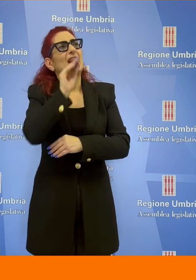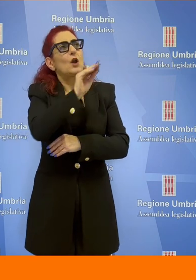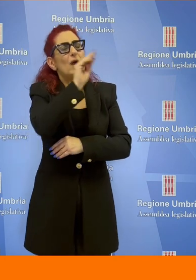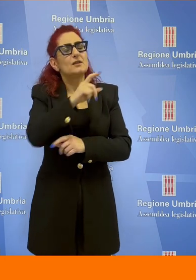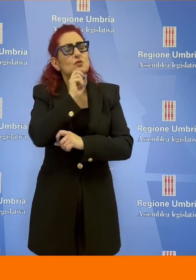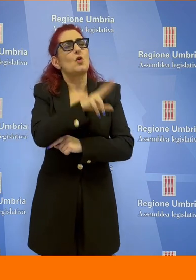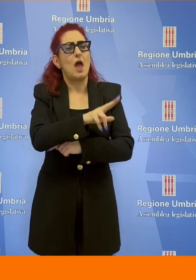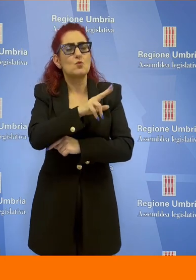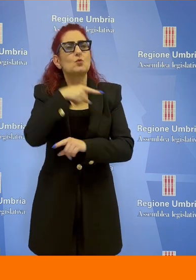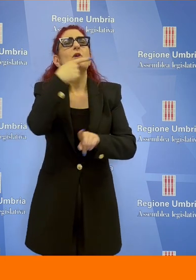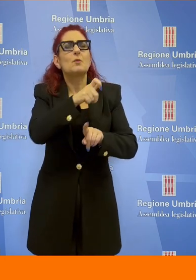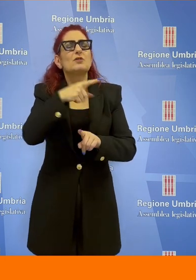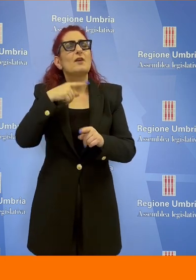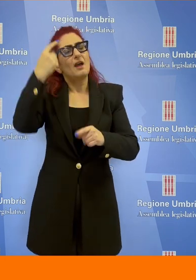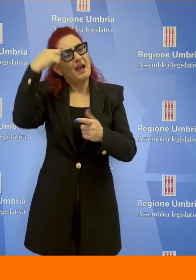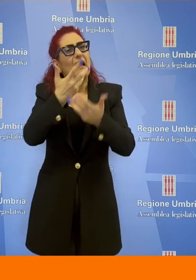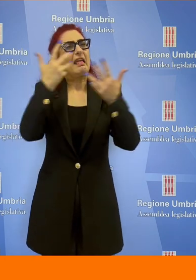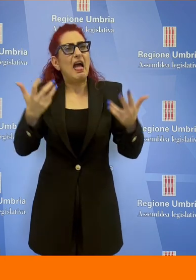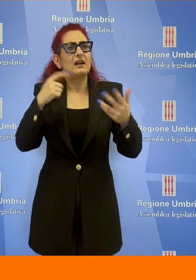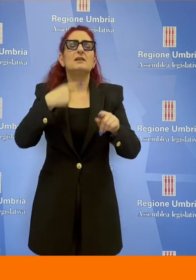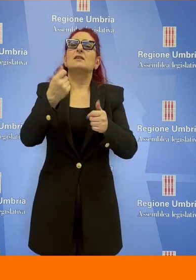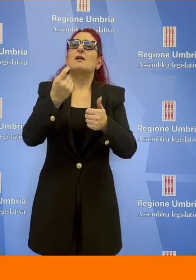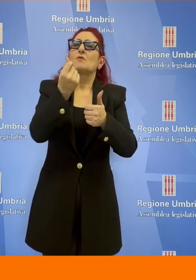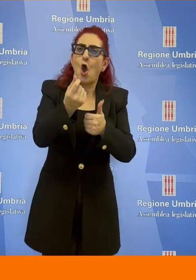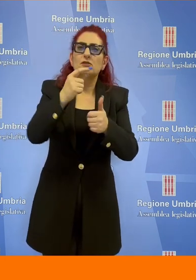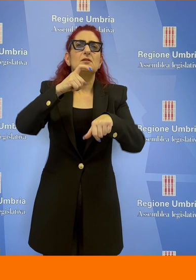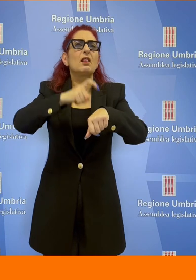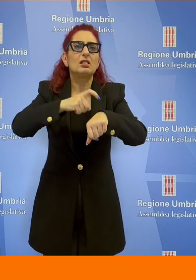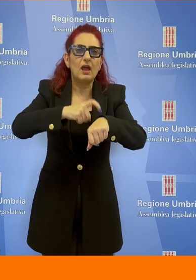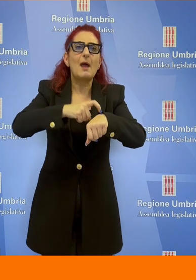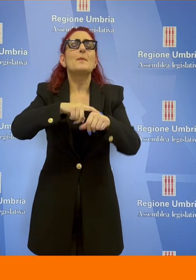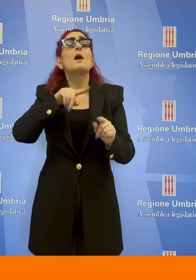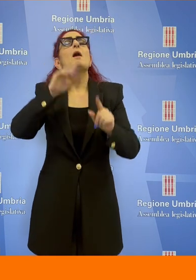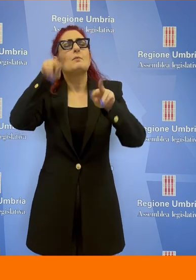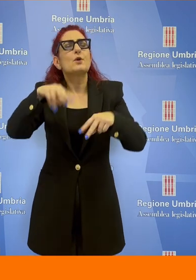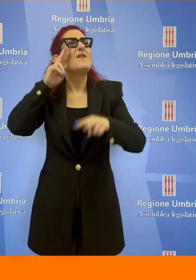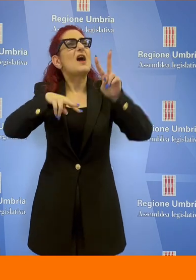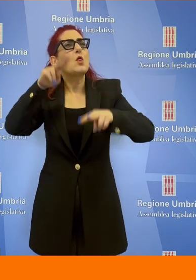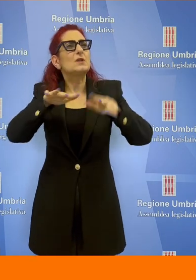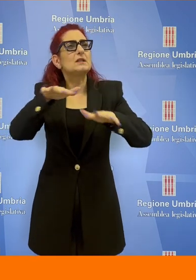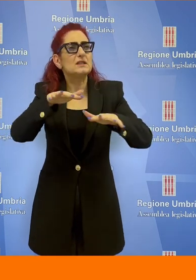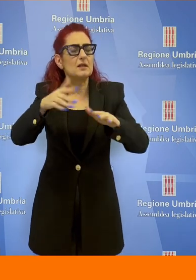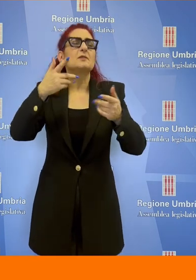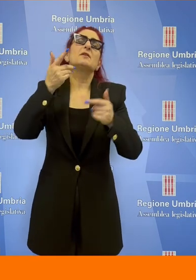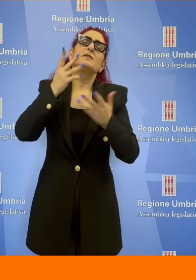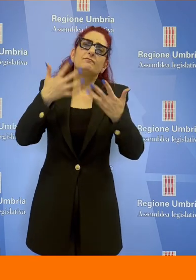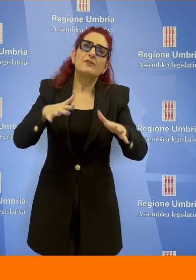su alcuni elementi dell'iniziativa dai costi ai tempi fino all'eventuale valutazione sismica